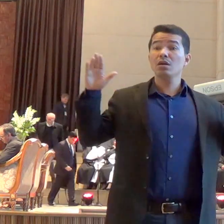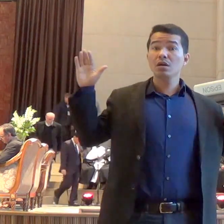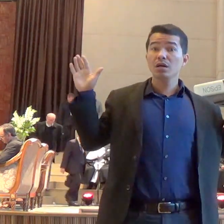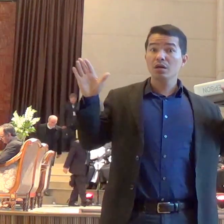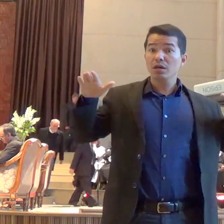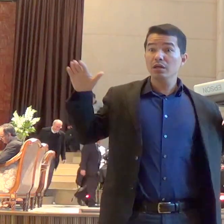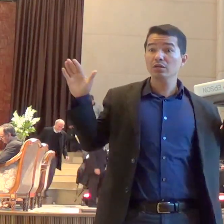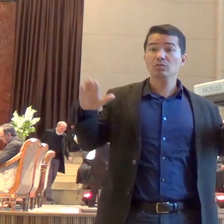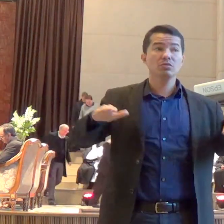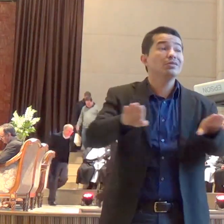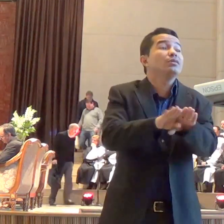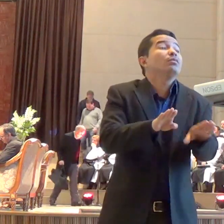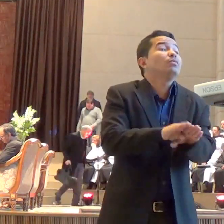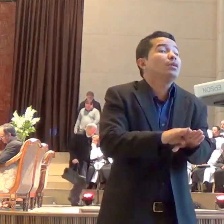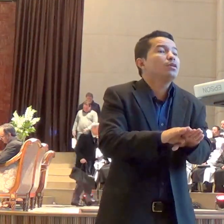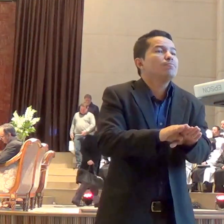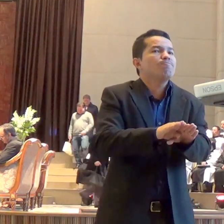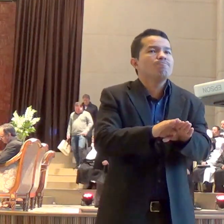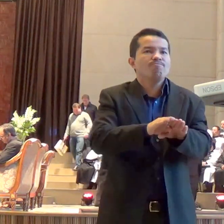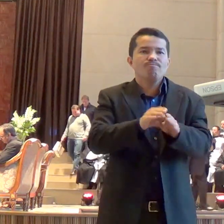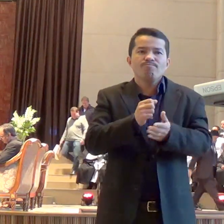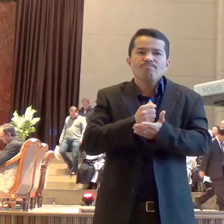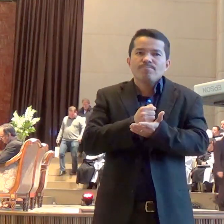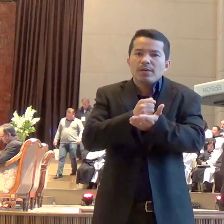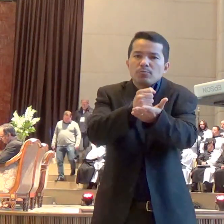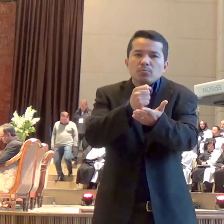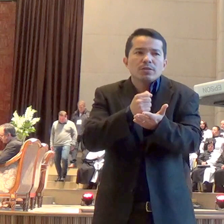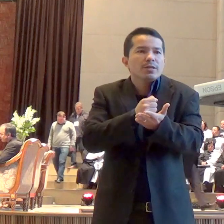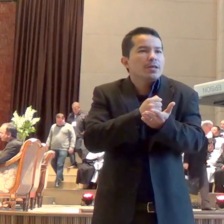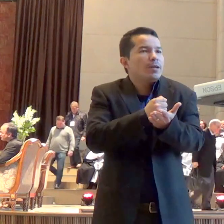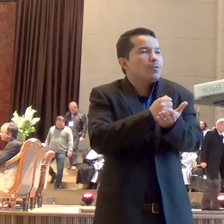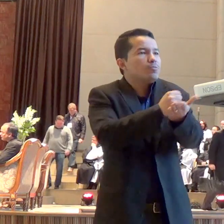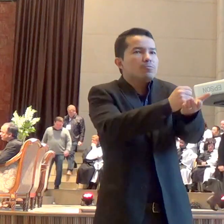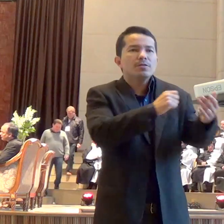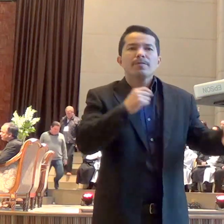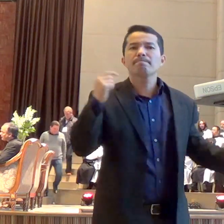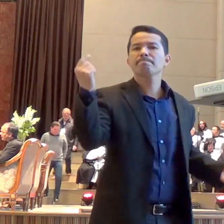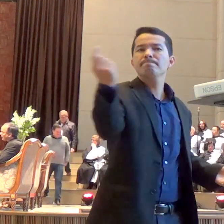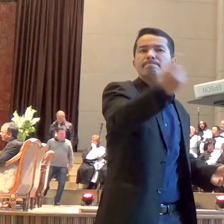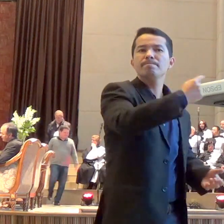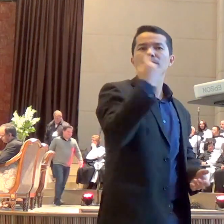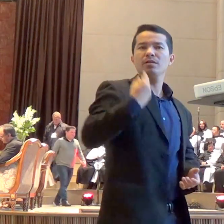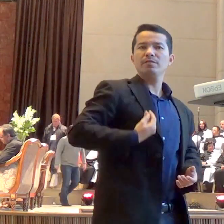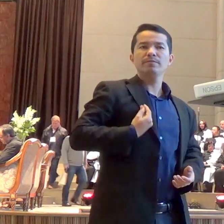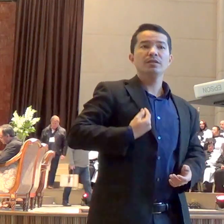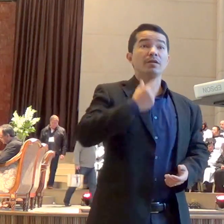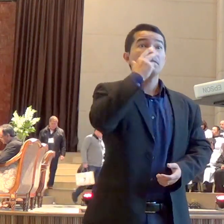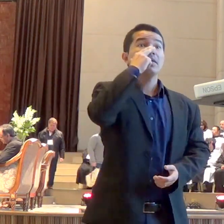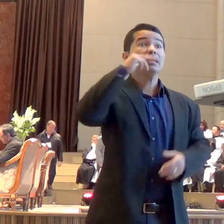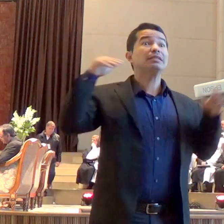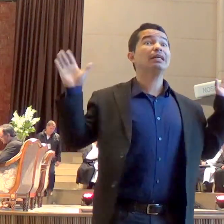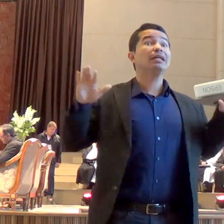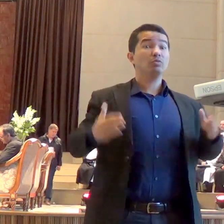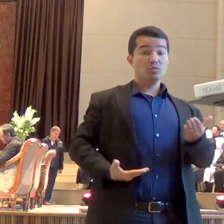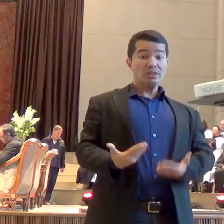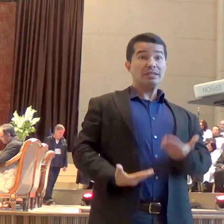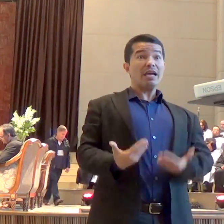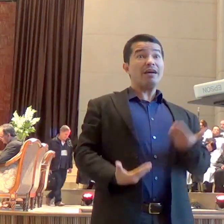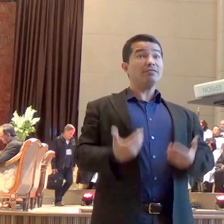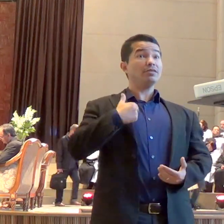atuar a favor dos seus servos aqui nessa terra. É interessante que